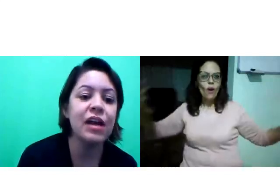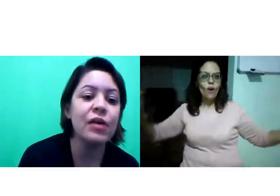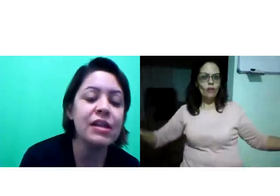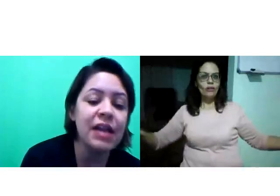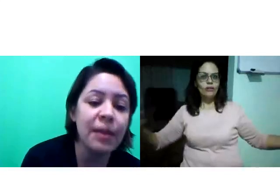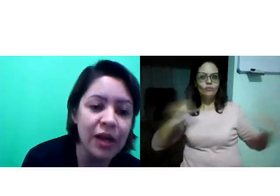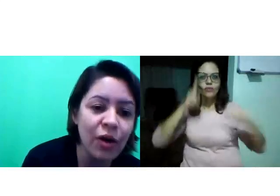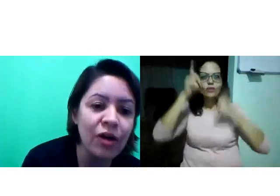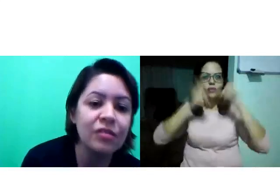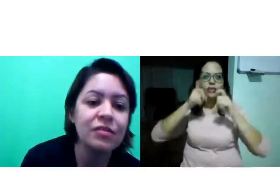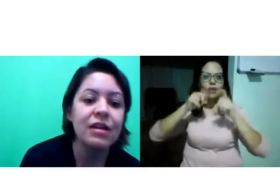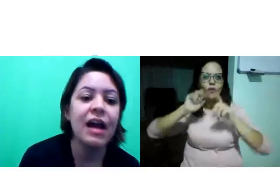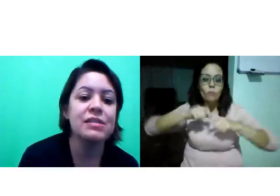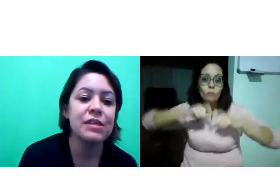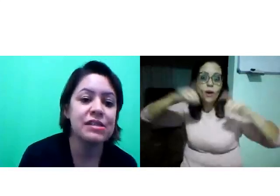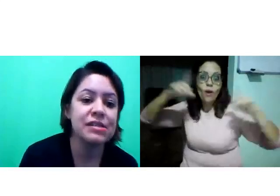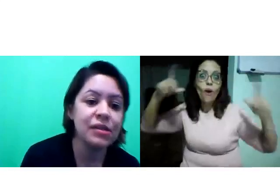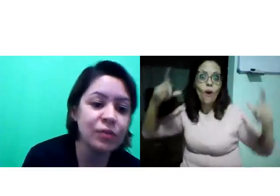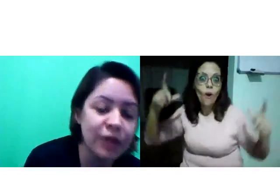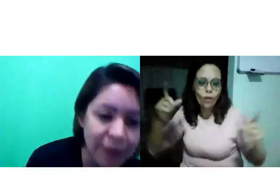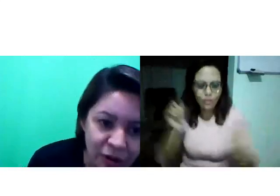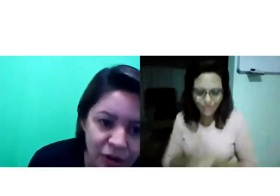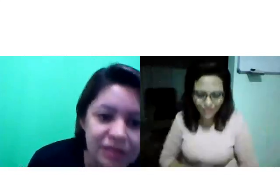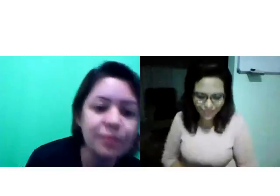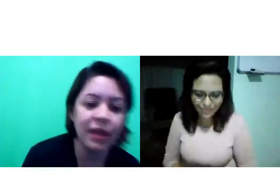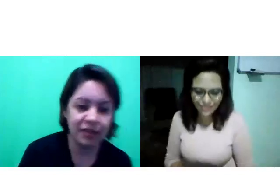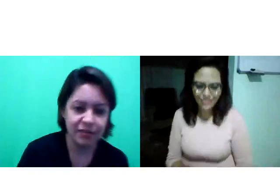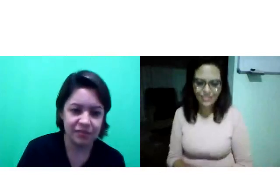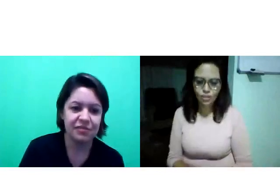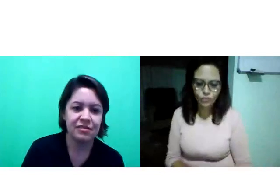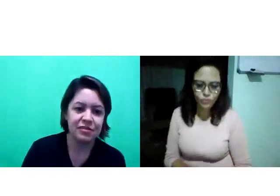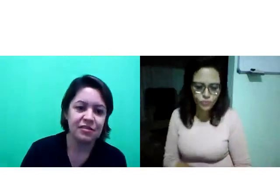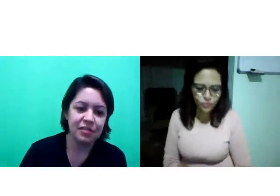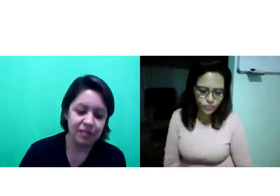Então, o sinal é maior. A expressão é maior também.